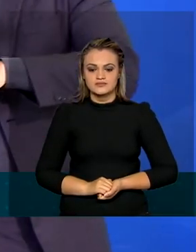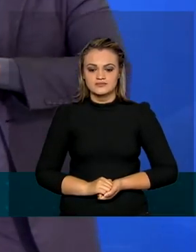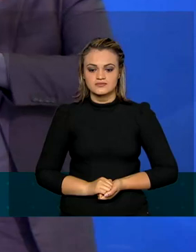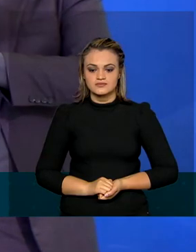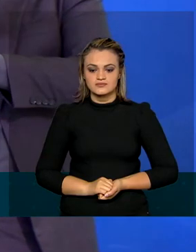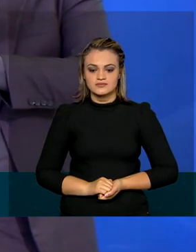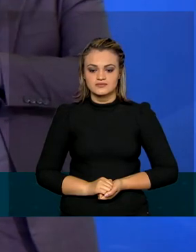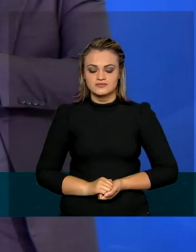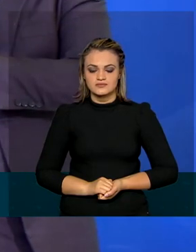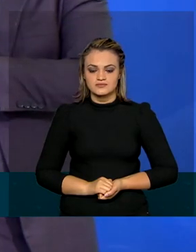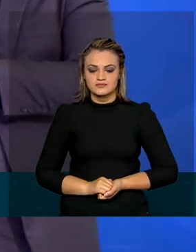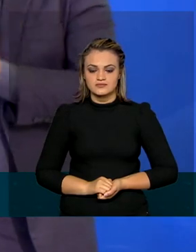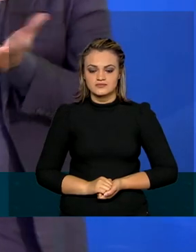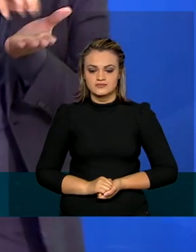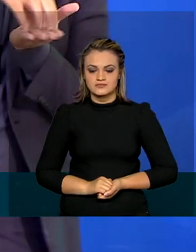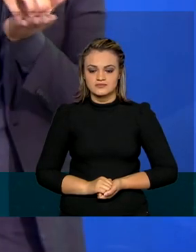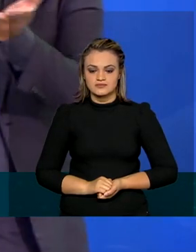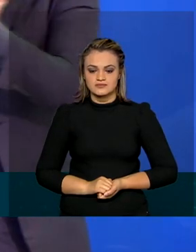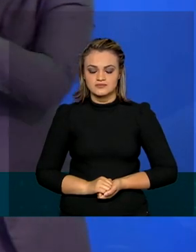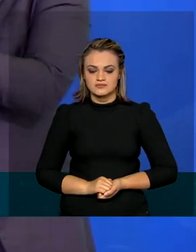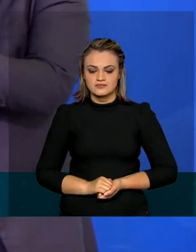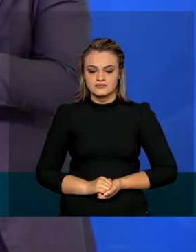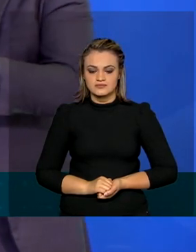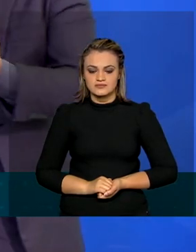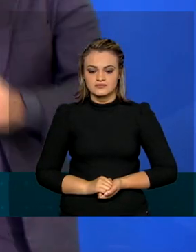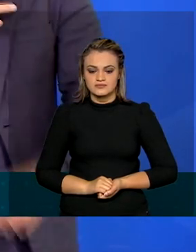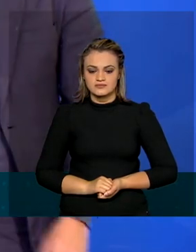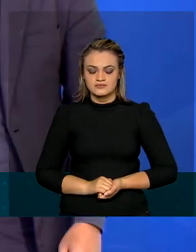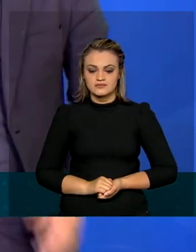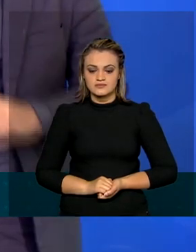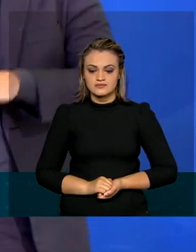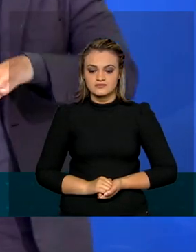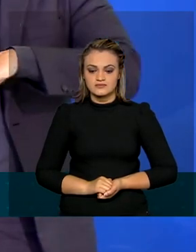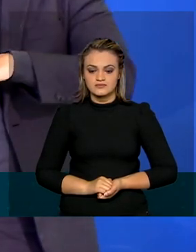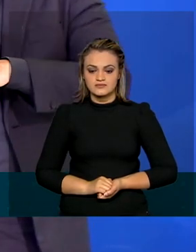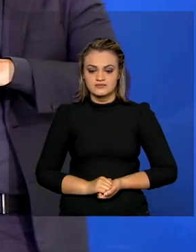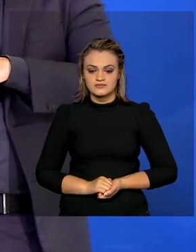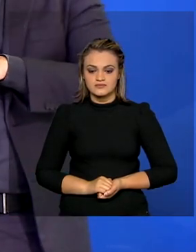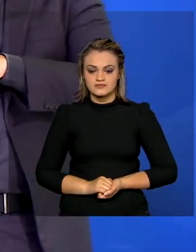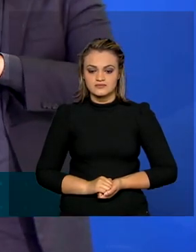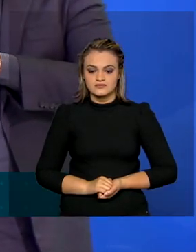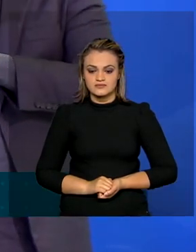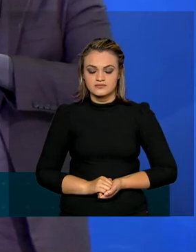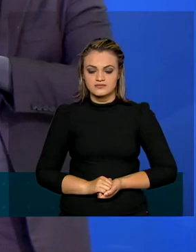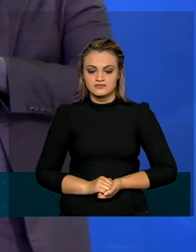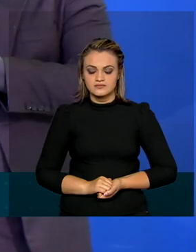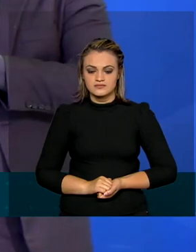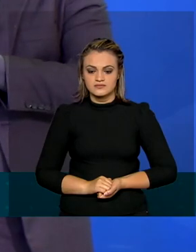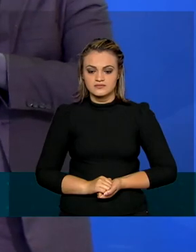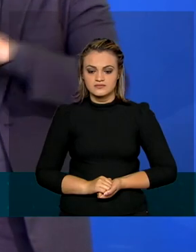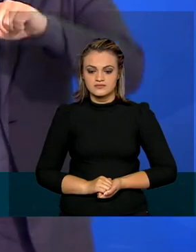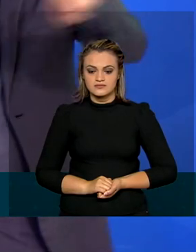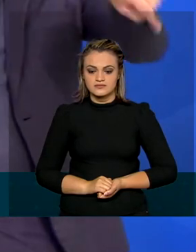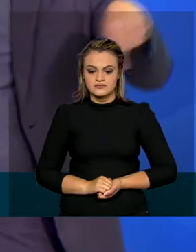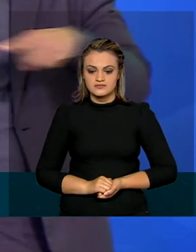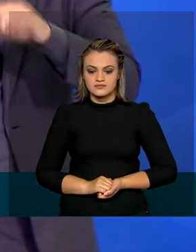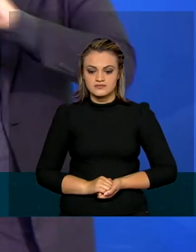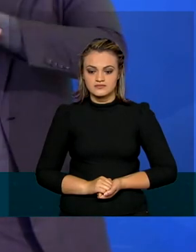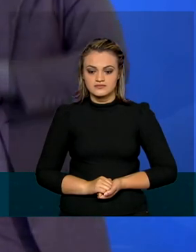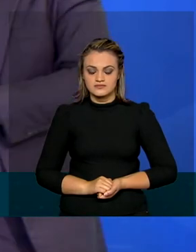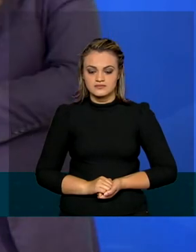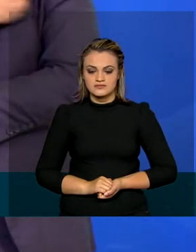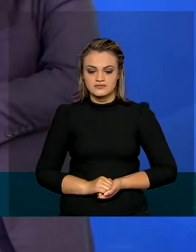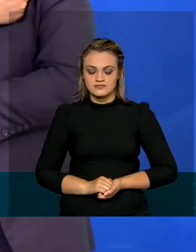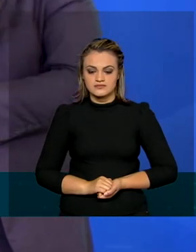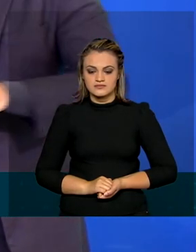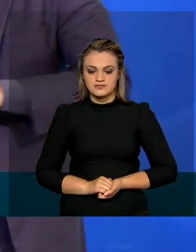unidades básicas de saúde, mais de 38 mil salas de vacinação e onde os agentes comunitários